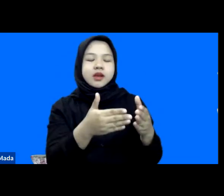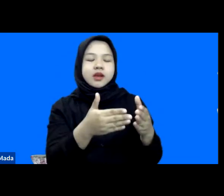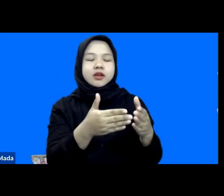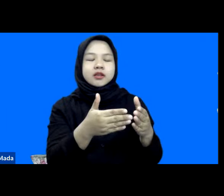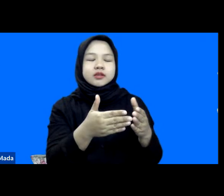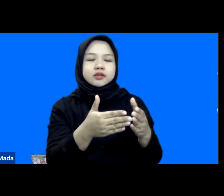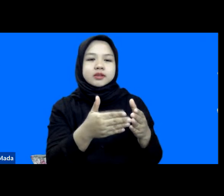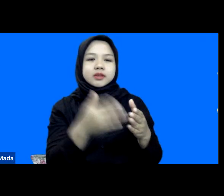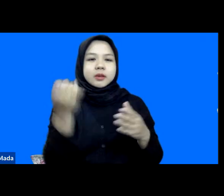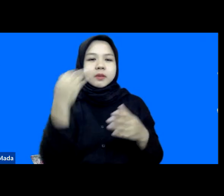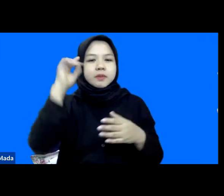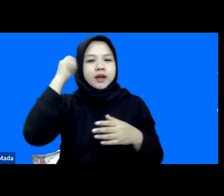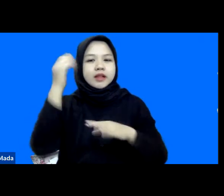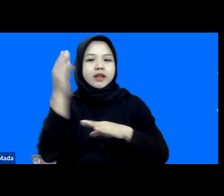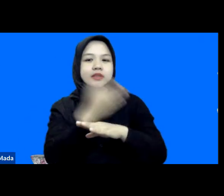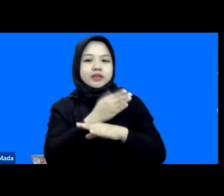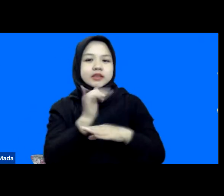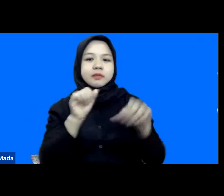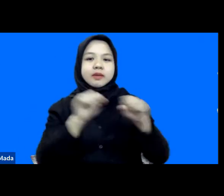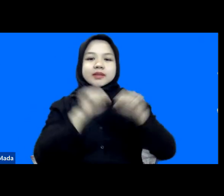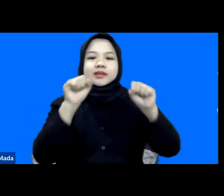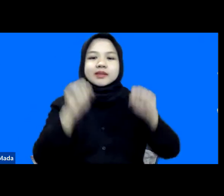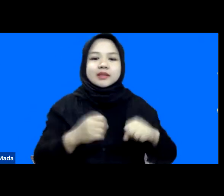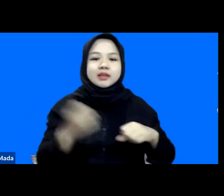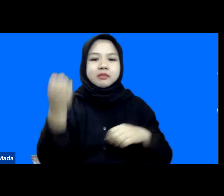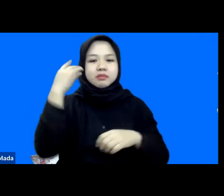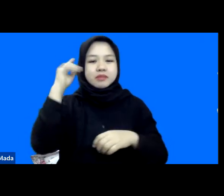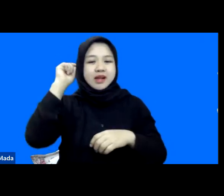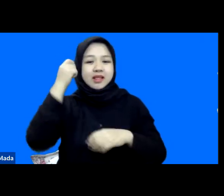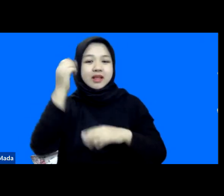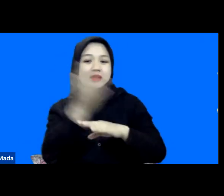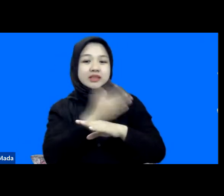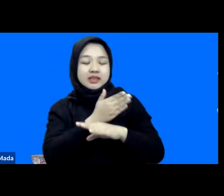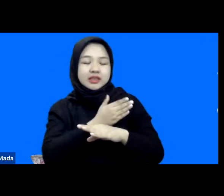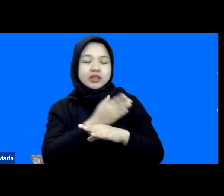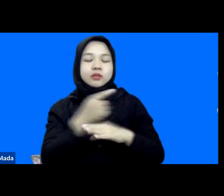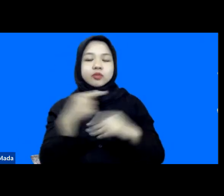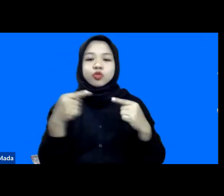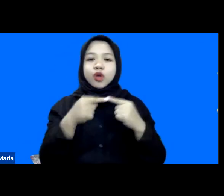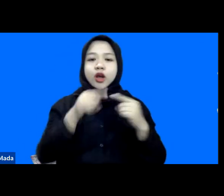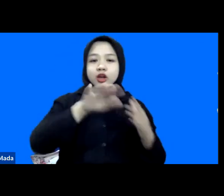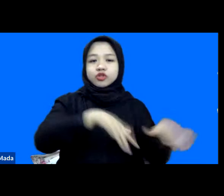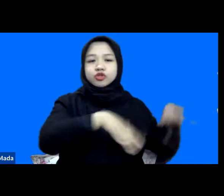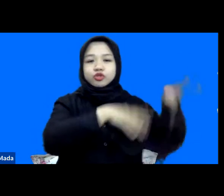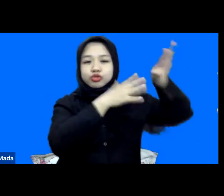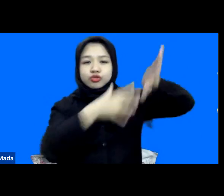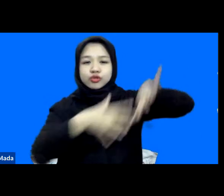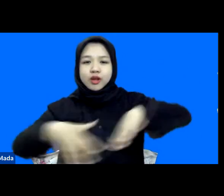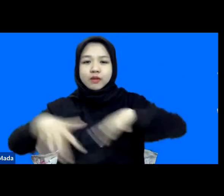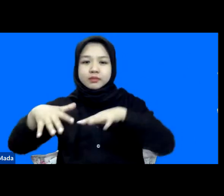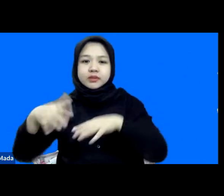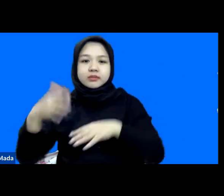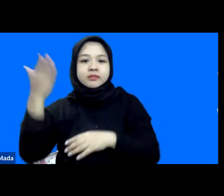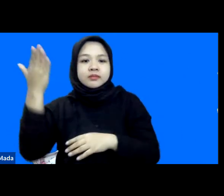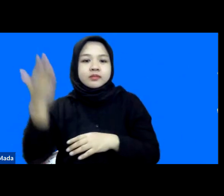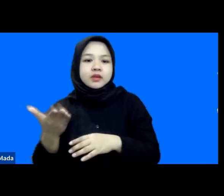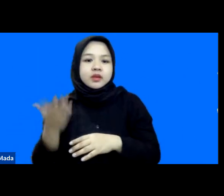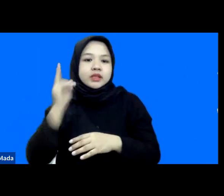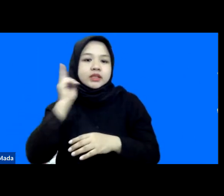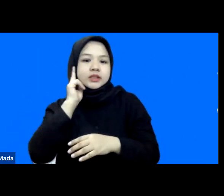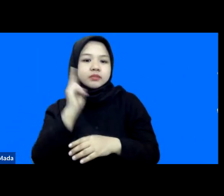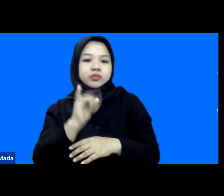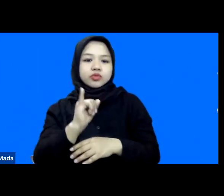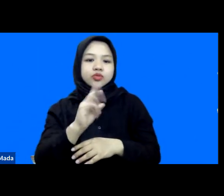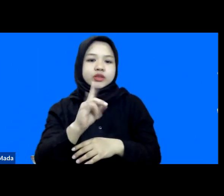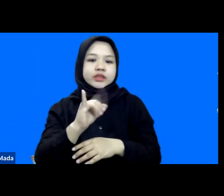peringatan dini dan sistem peringatan dini terkait dengan tsunami. Beliau adalah Ibu ya, Ibu Iryana Rafrina.